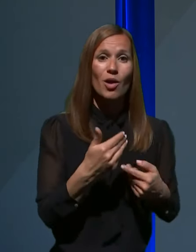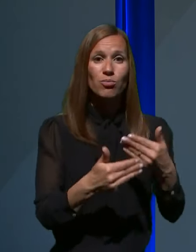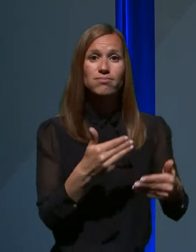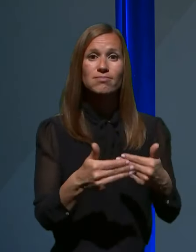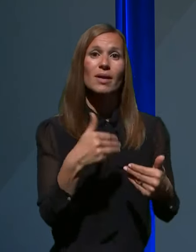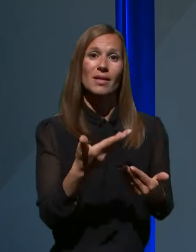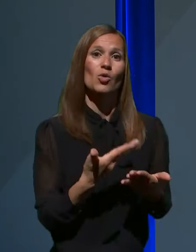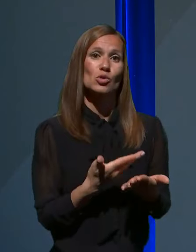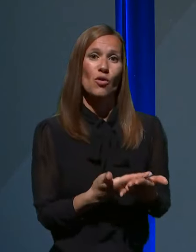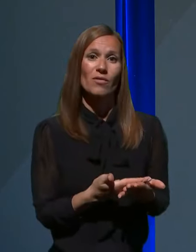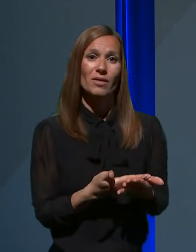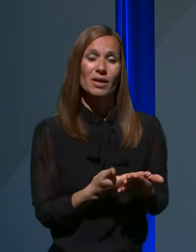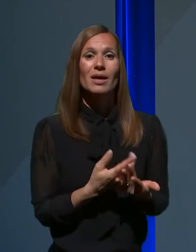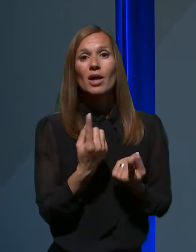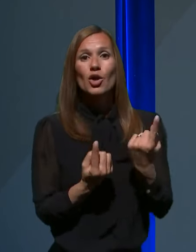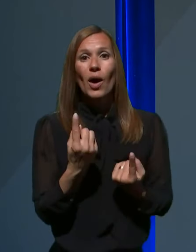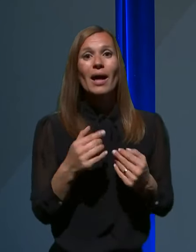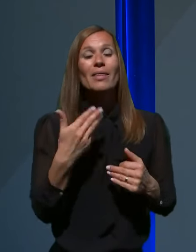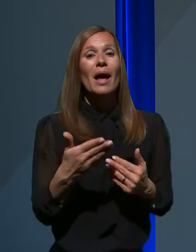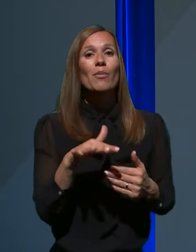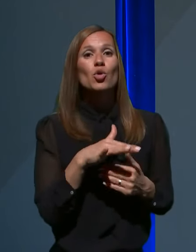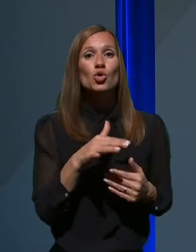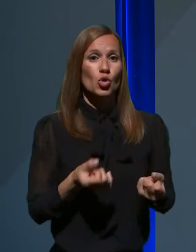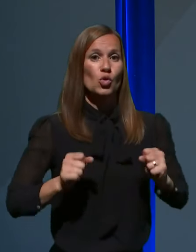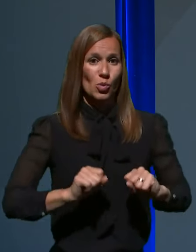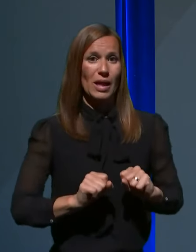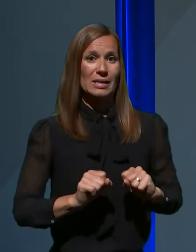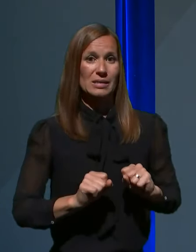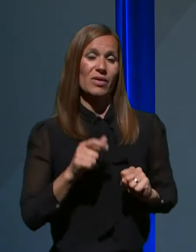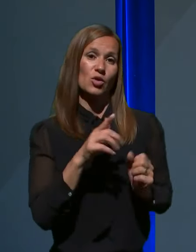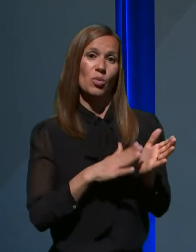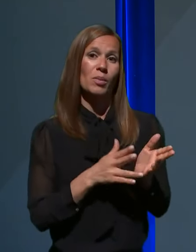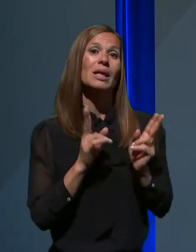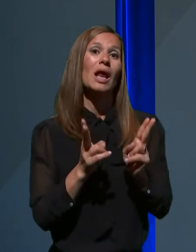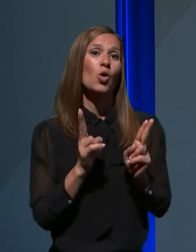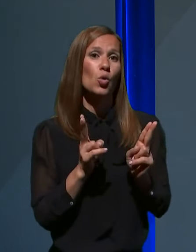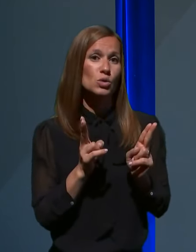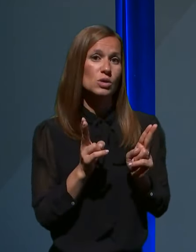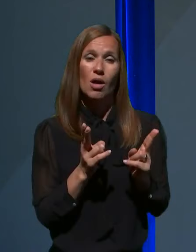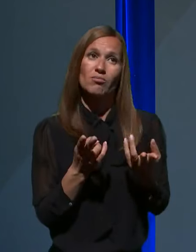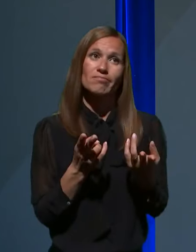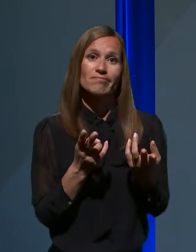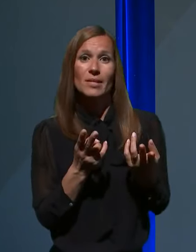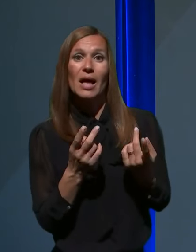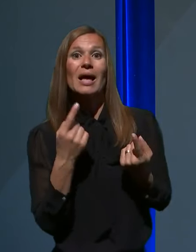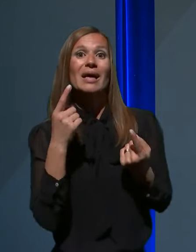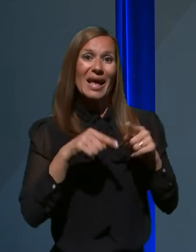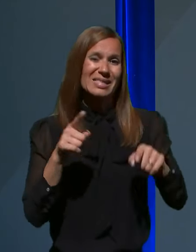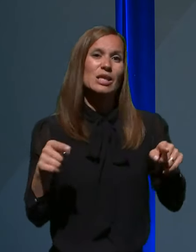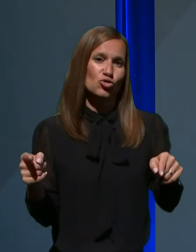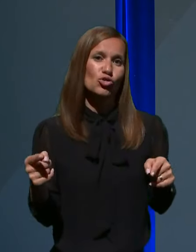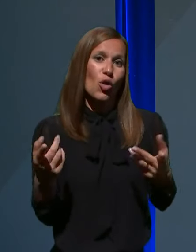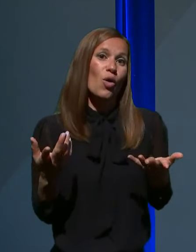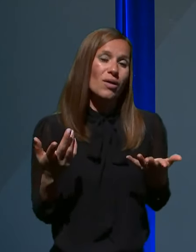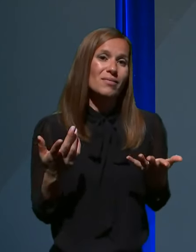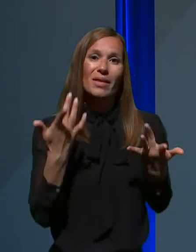predvsem dogajanja na področju gospodarstva. Se pravi, lahko so projekcije zelo različne, ampak v tem trenutku se